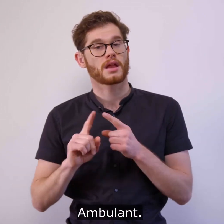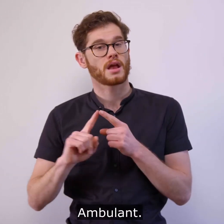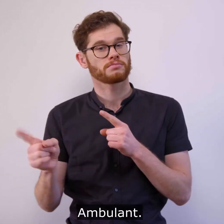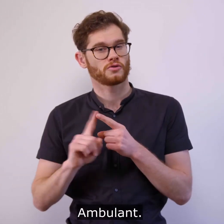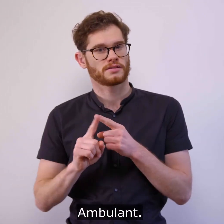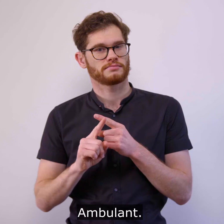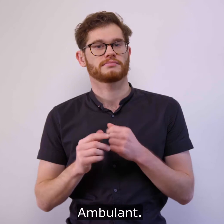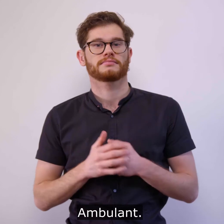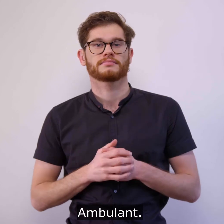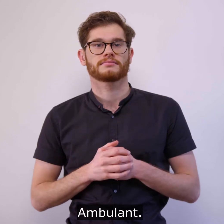Ambulant.